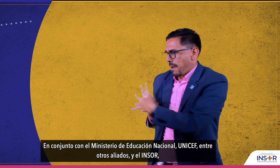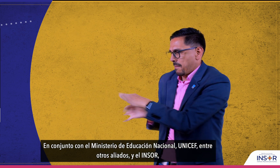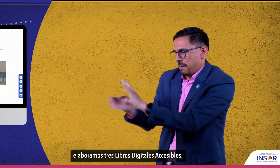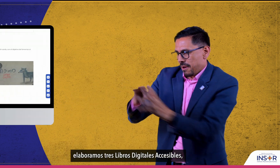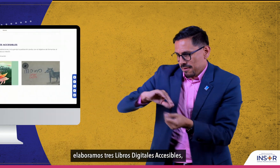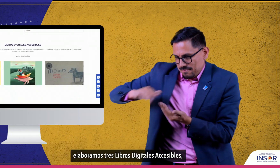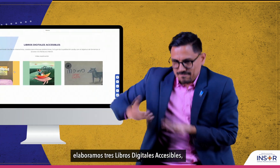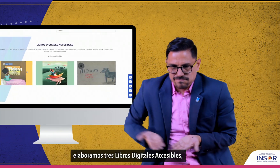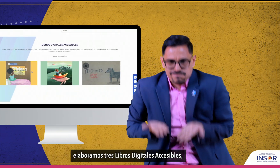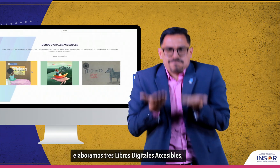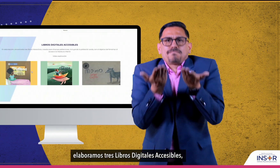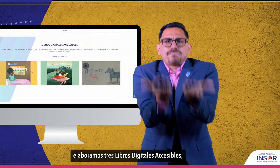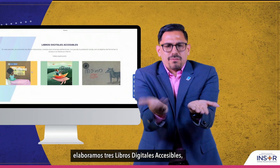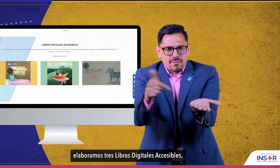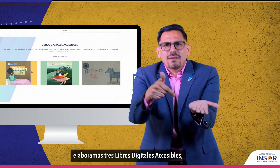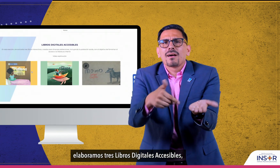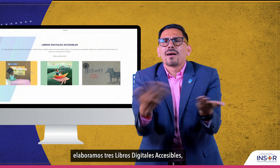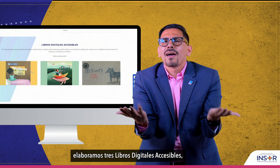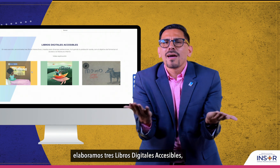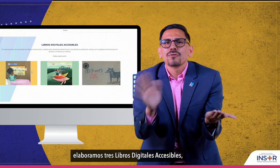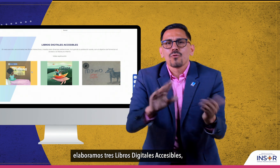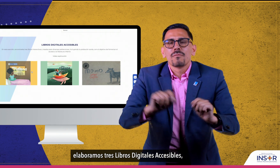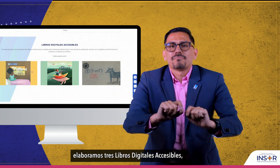elaboramos tres libros digitales accesibles,